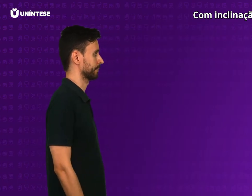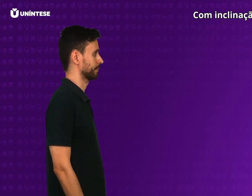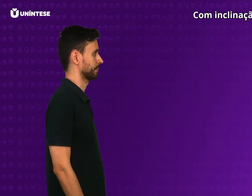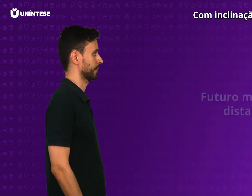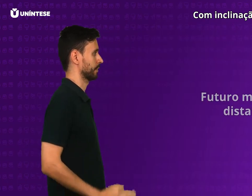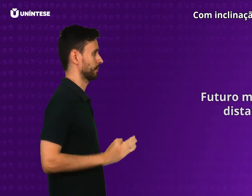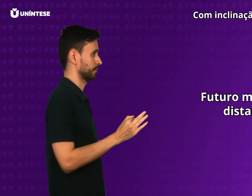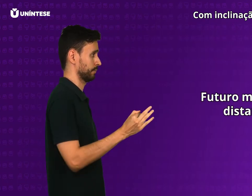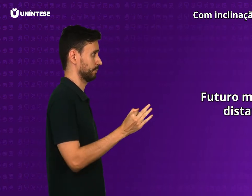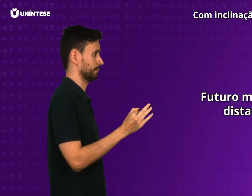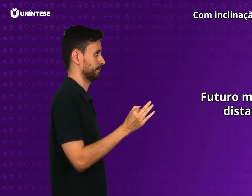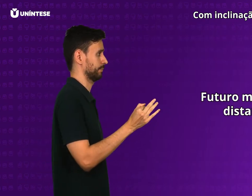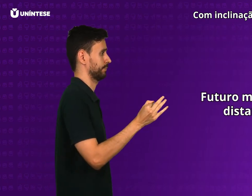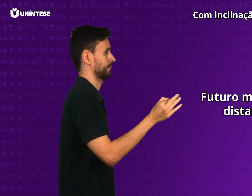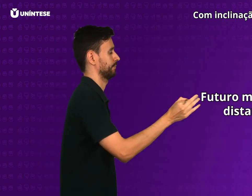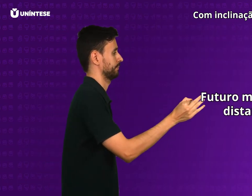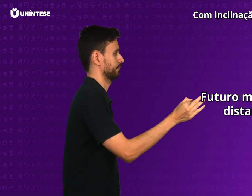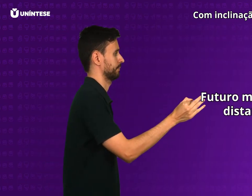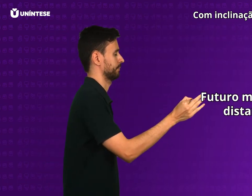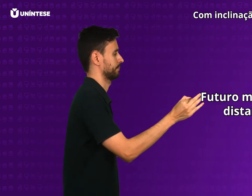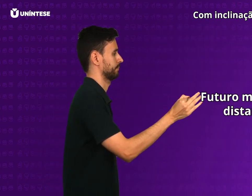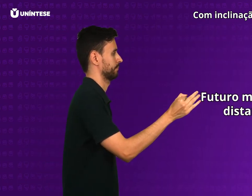Futuro mais que distante.